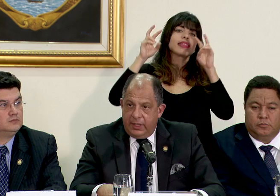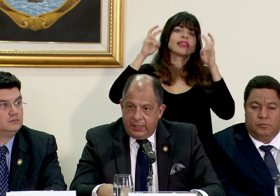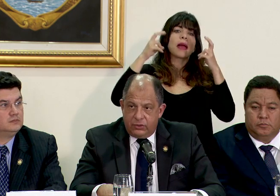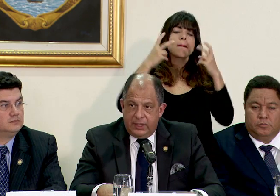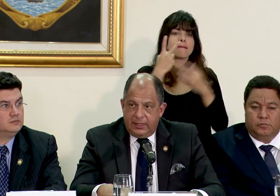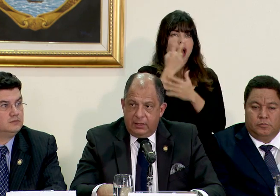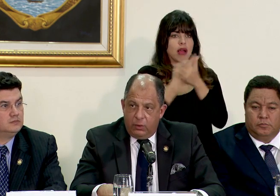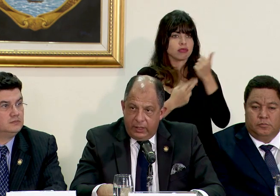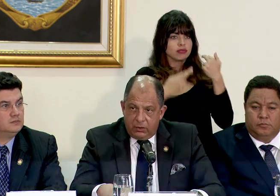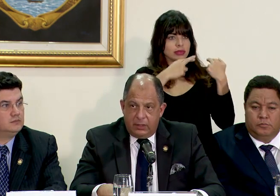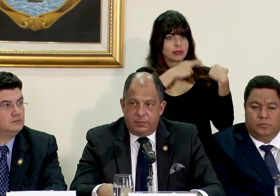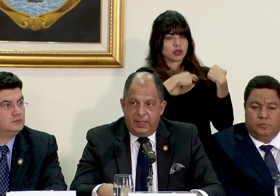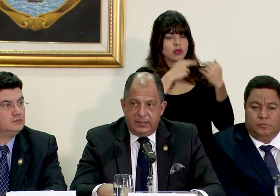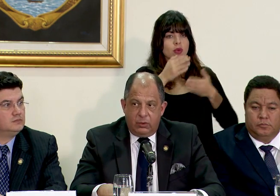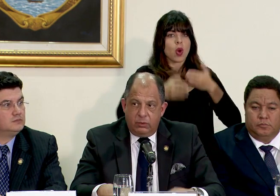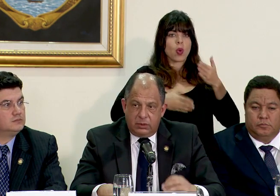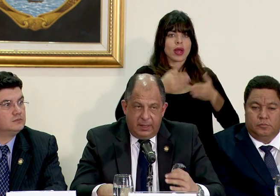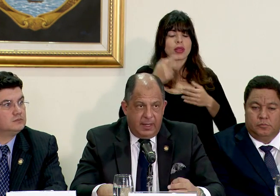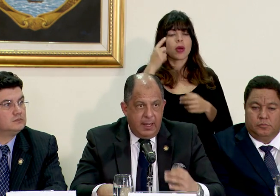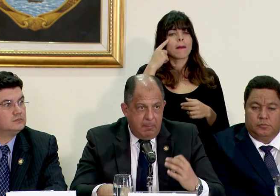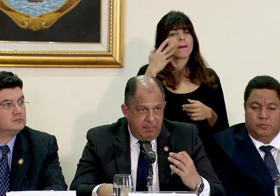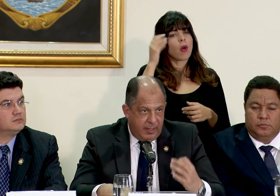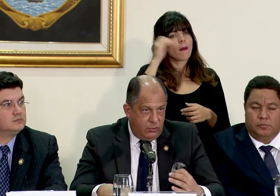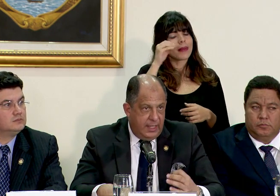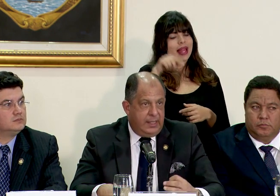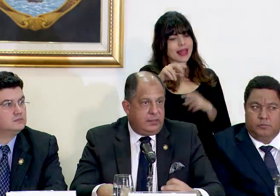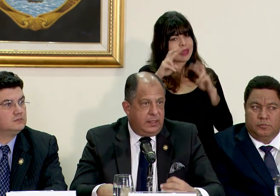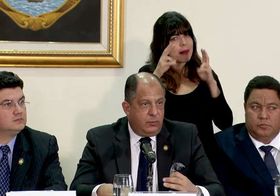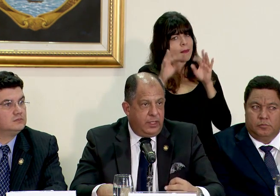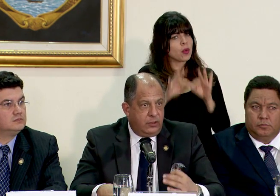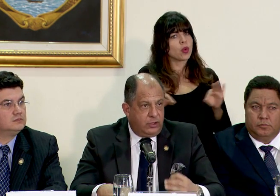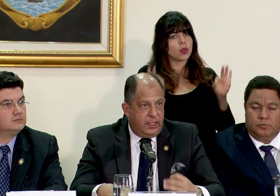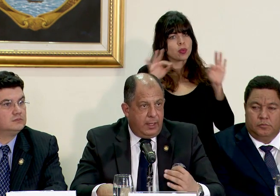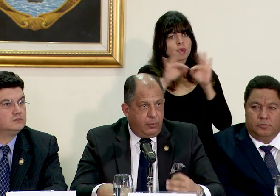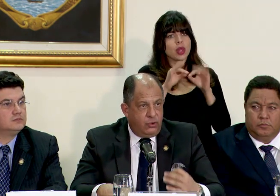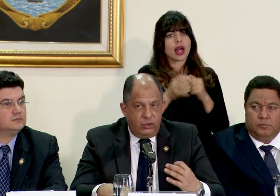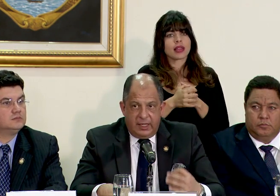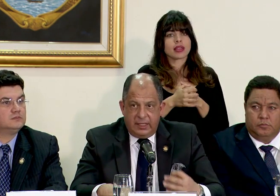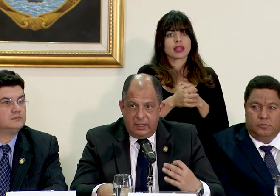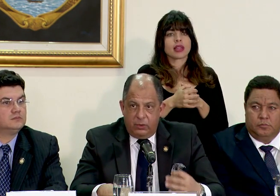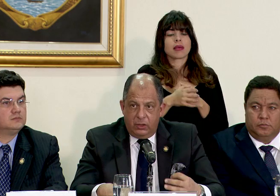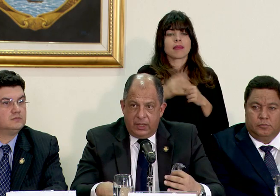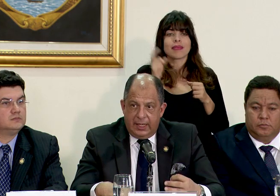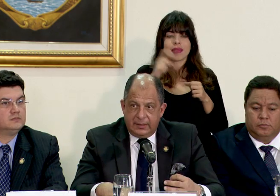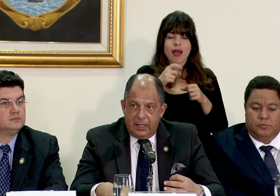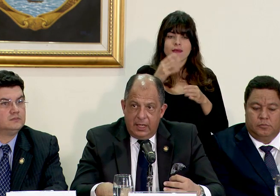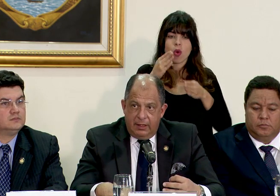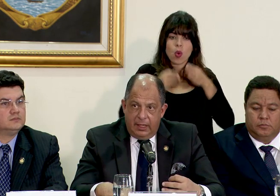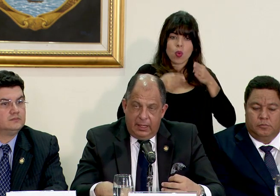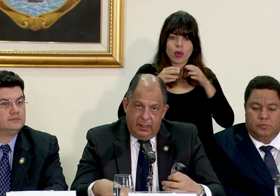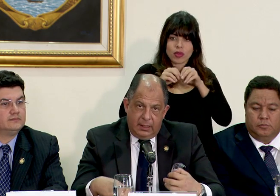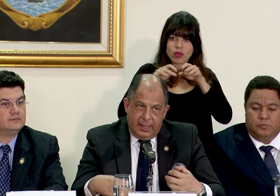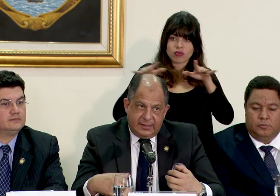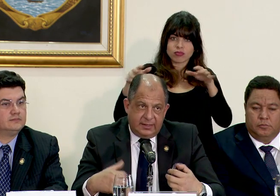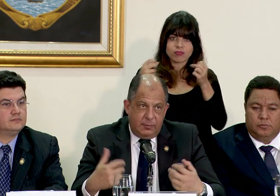corresponsabilidad social del cuido, que nos parece un tema medular. Si las mujeres no tienen apoyo de una red de cuido que las